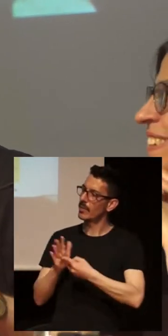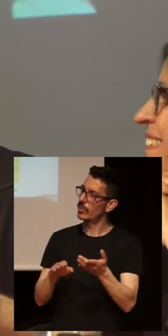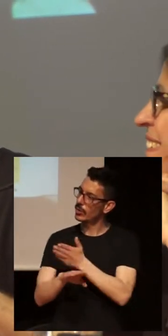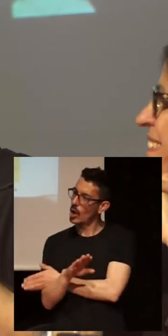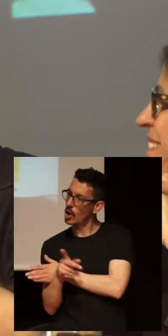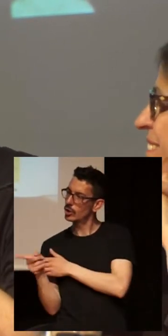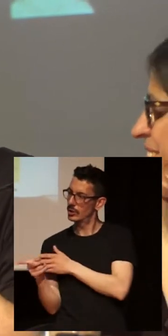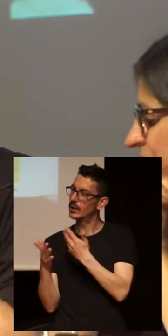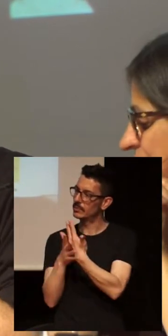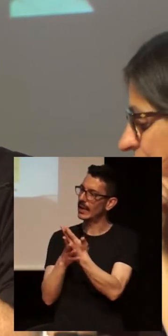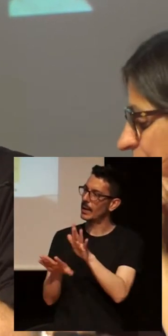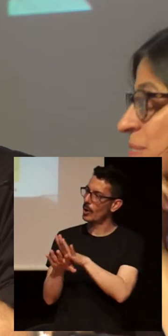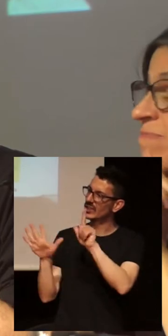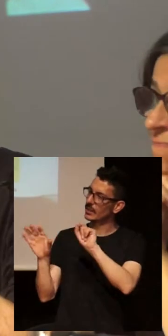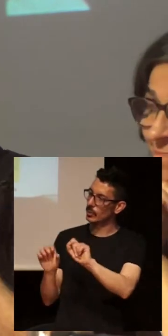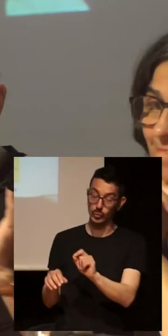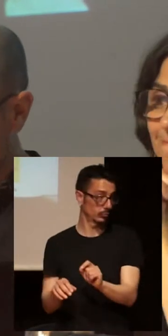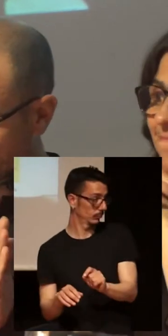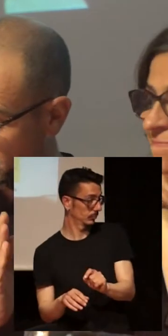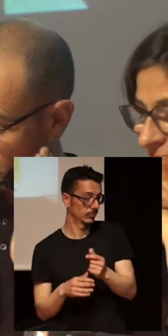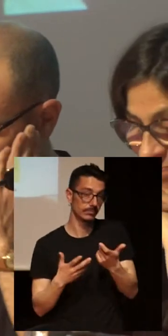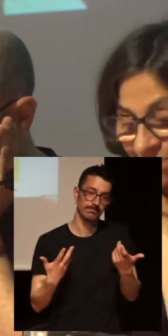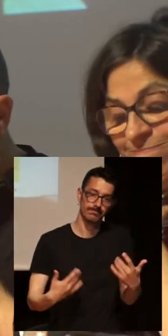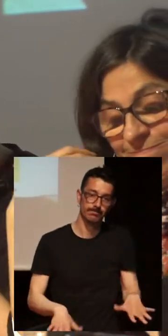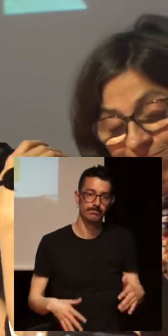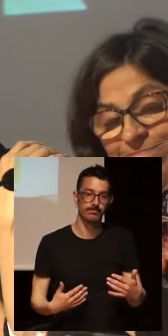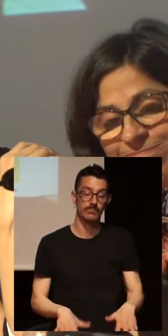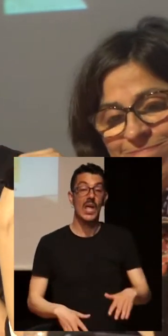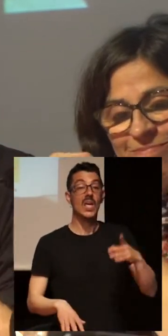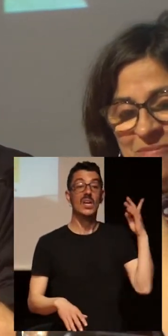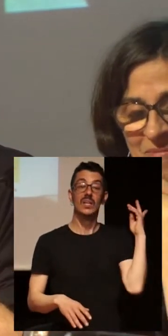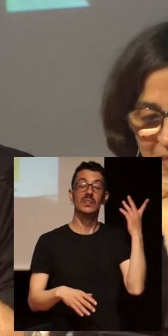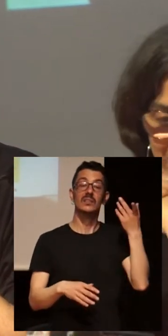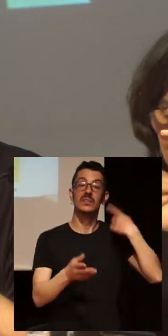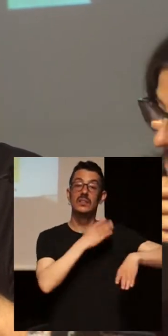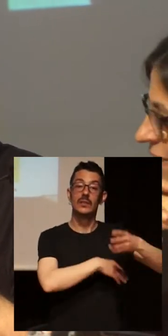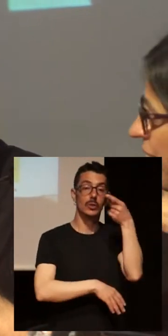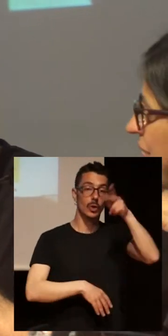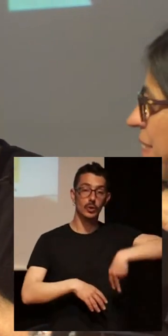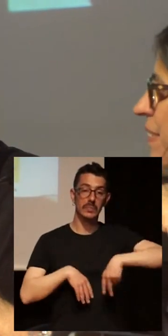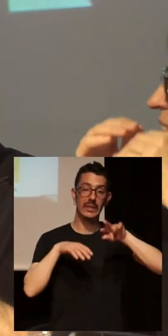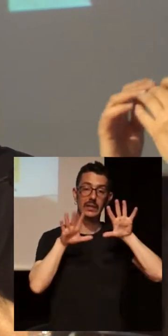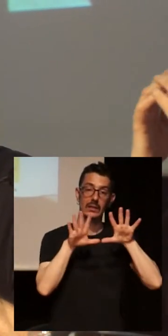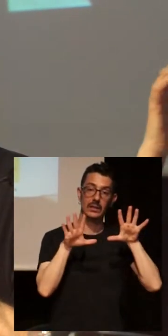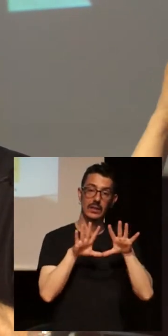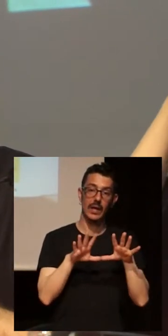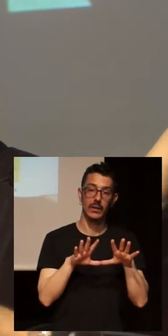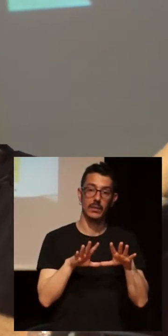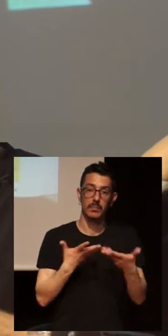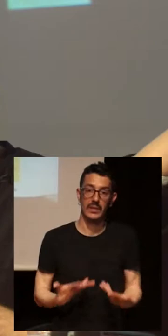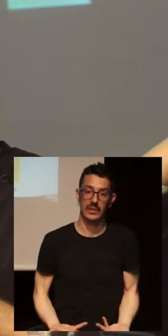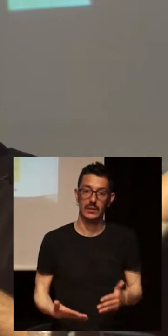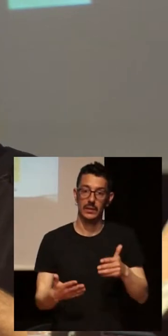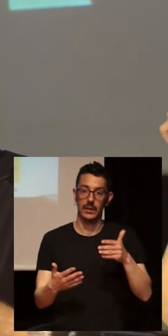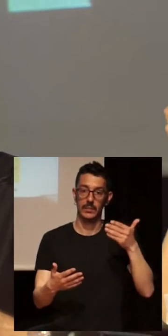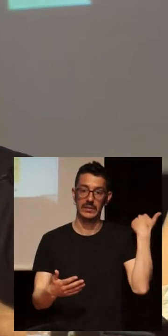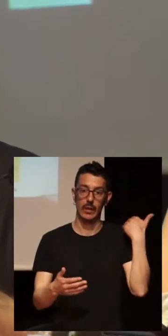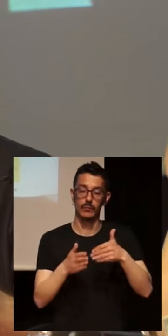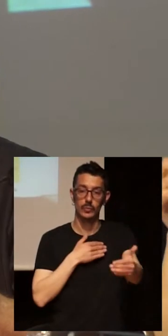Recuperé dos ponencias y era curioso también, del 2010, que hablaba de la prevención sexual del VIH presente y futuro, Podemos olvidar el pasado. Fue una